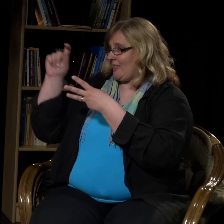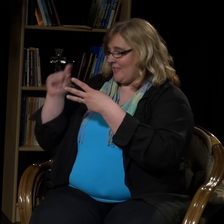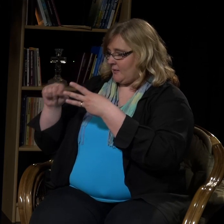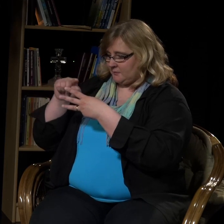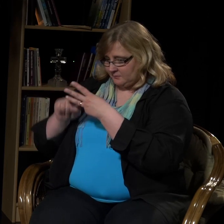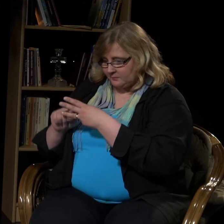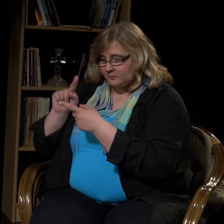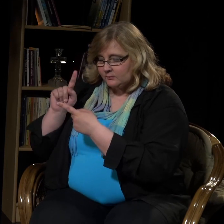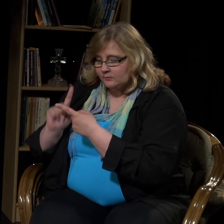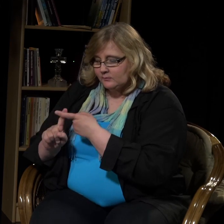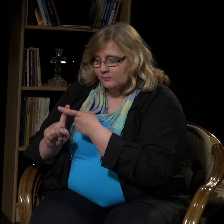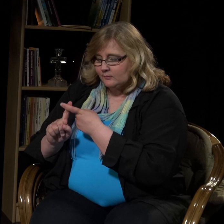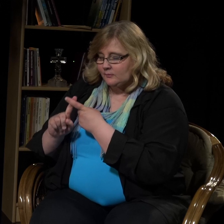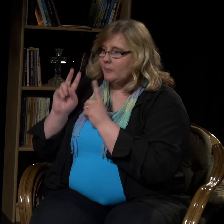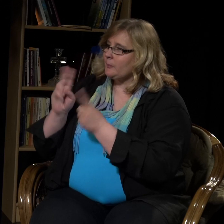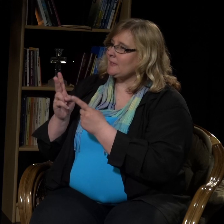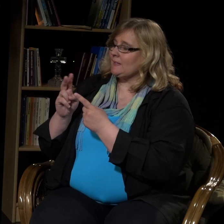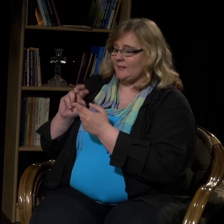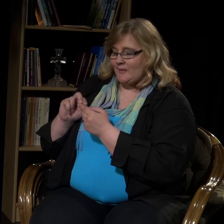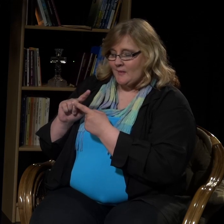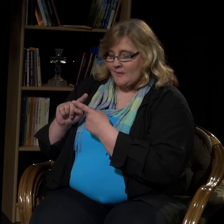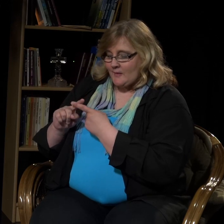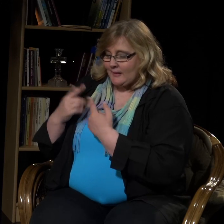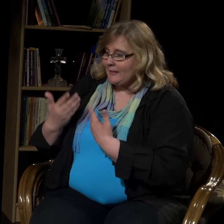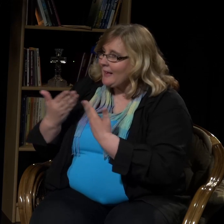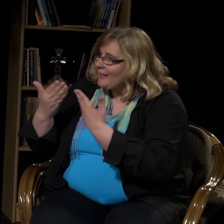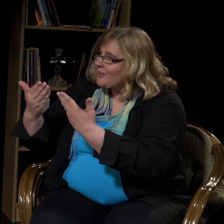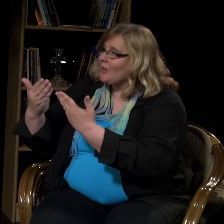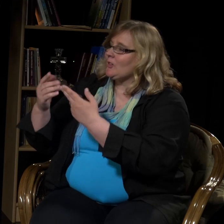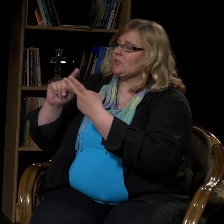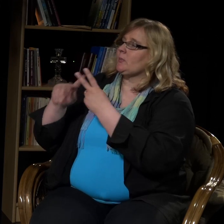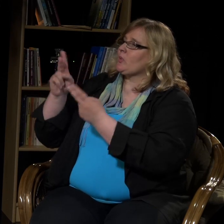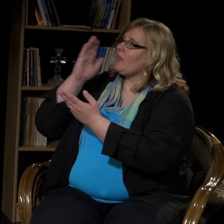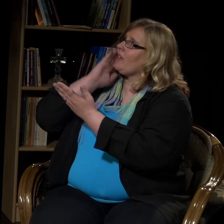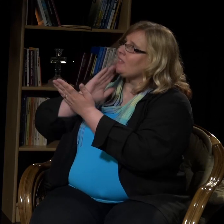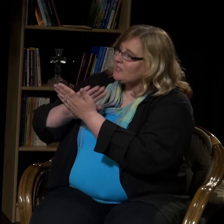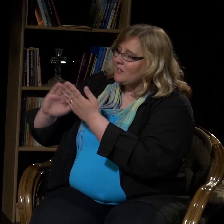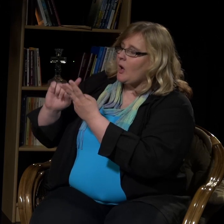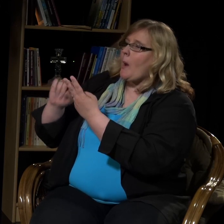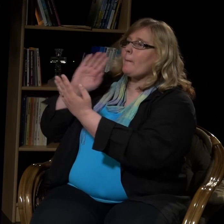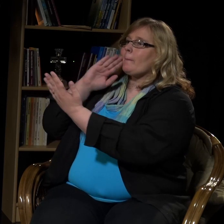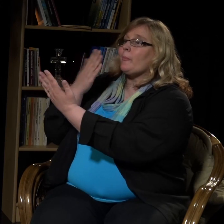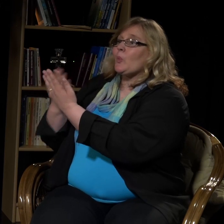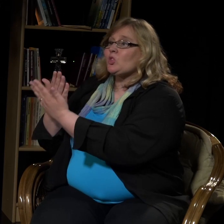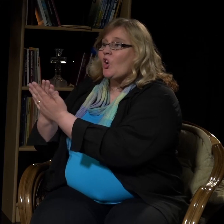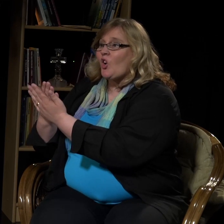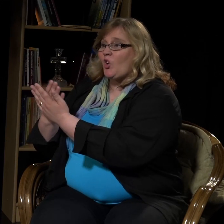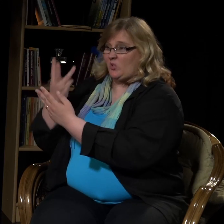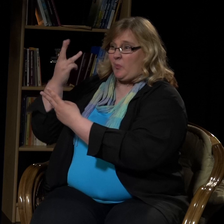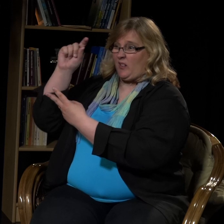Rukoukseen sisältyy tavallaan kolme teemaa. Kiittäminen, anteeksi pyytäminen